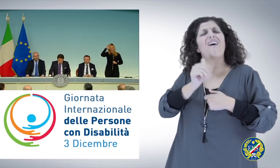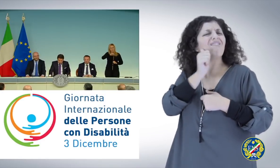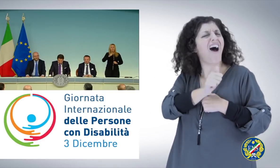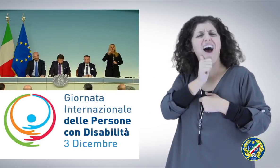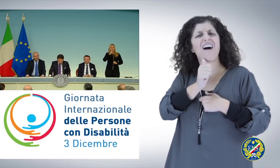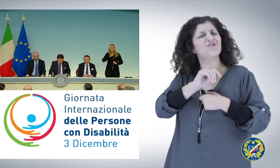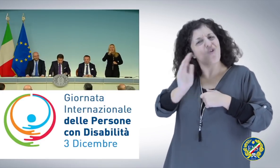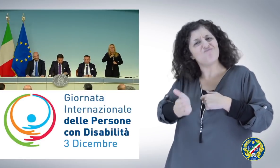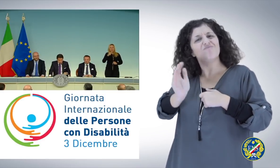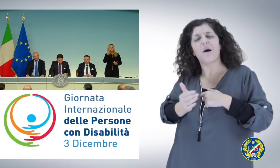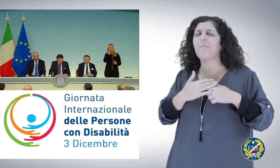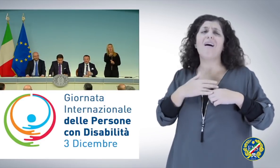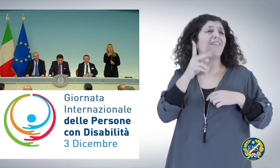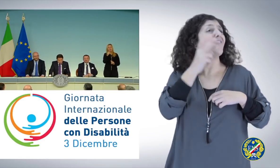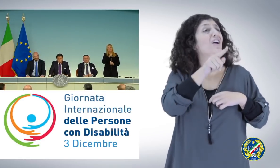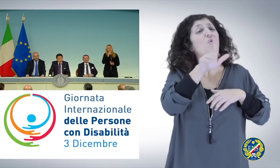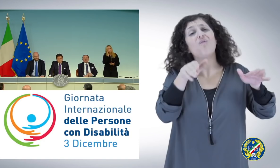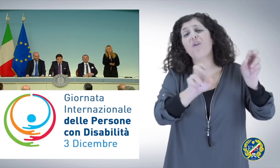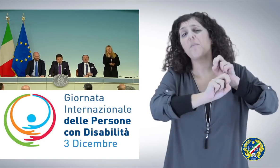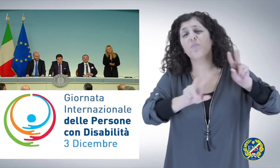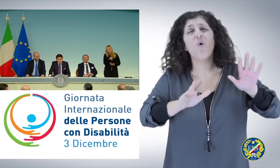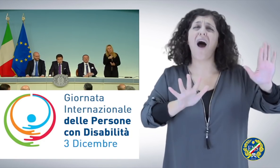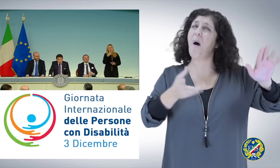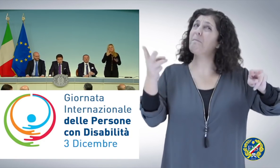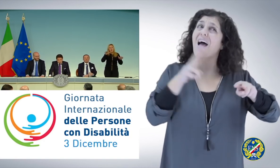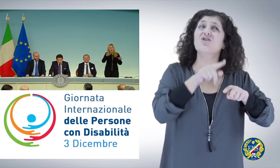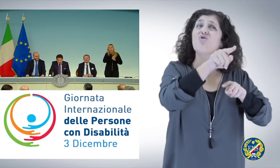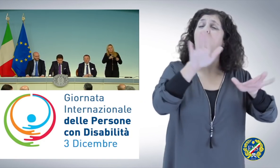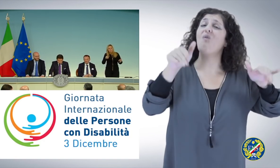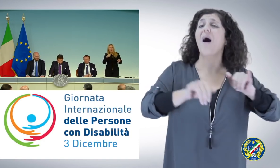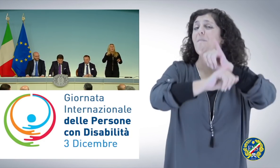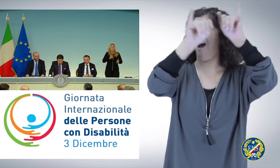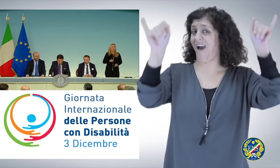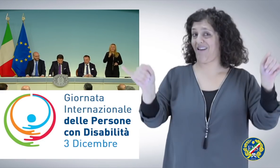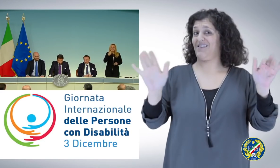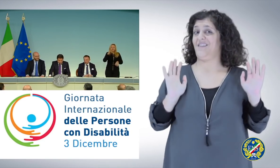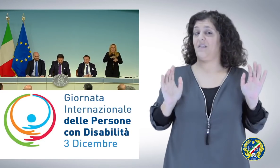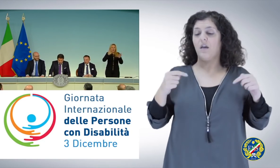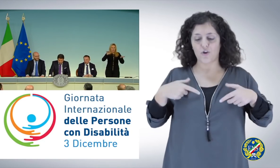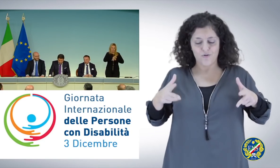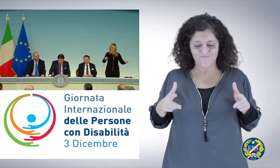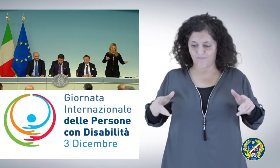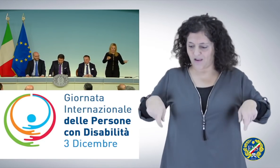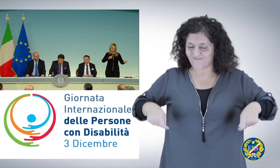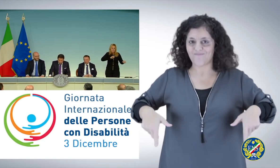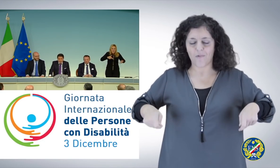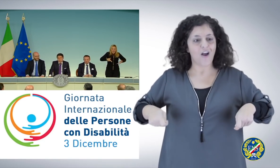compianto di chi non vola più o peggio non ha mai volato dalla mia sedia a ruote